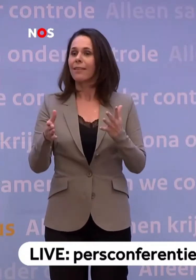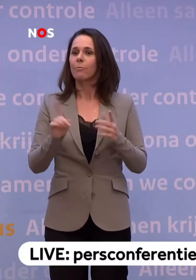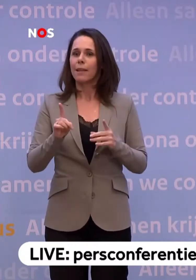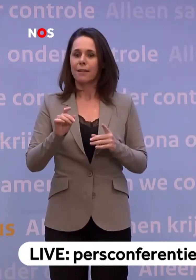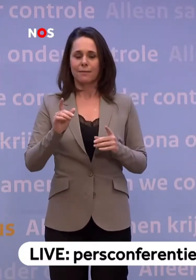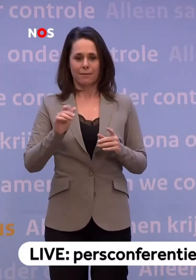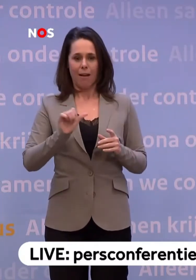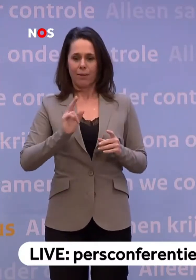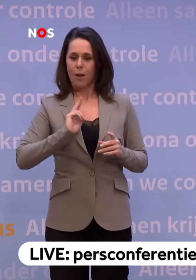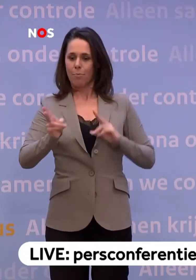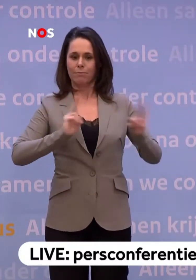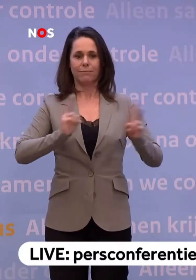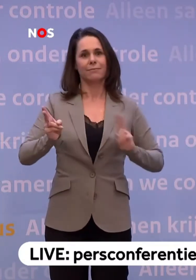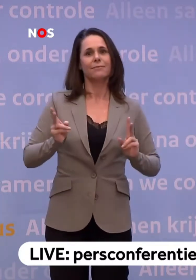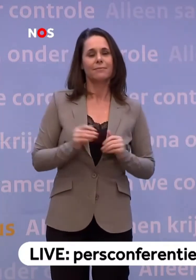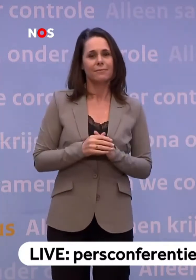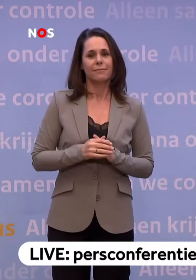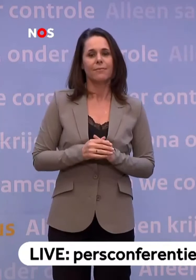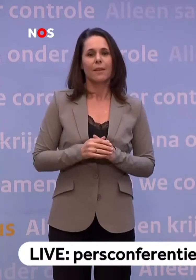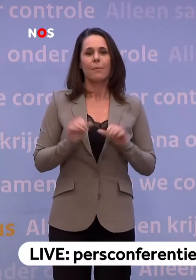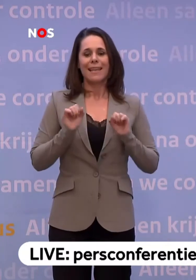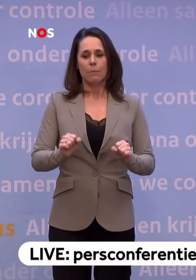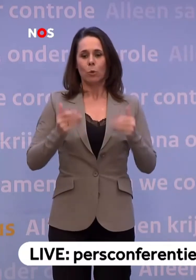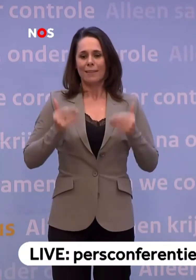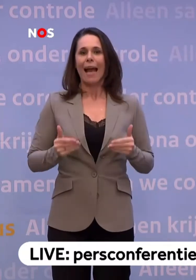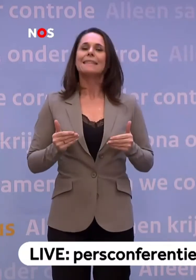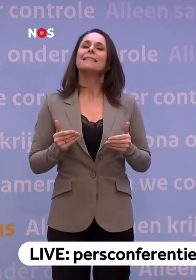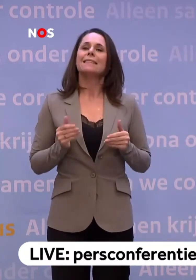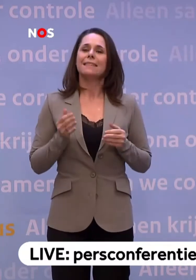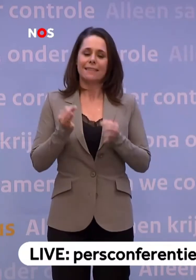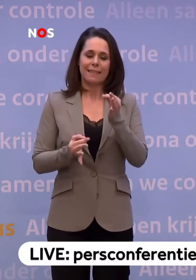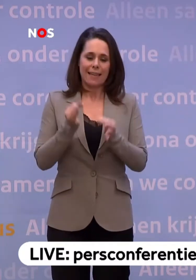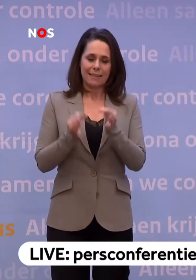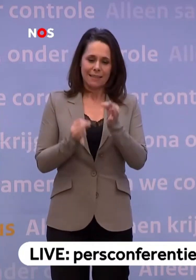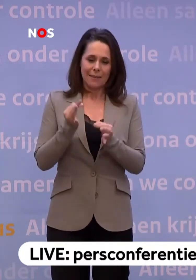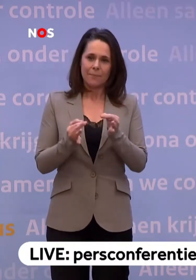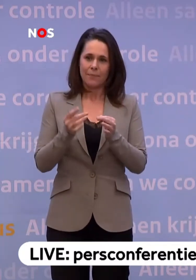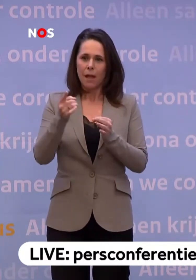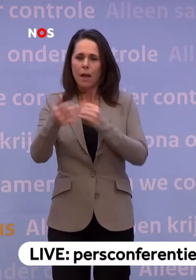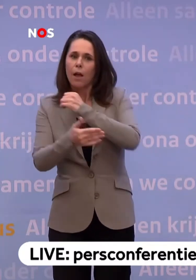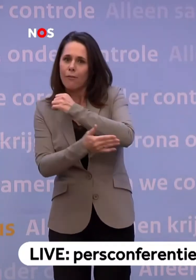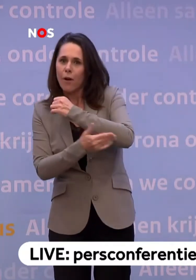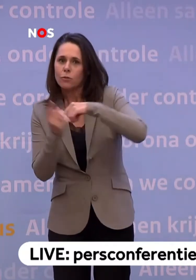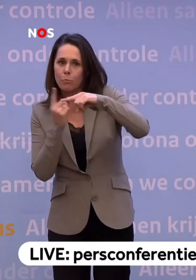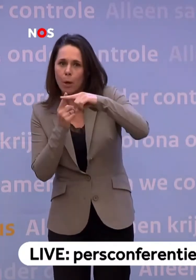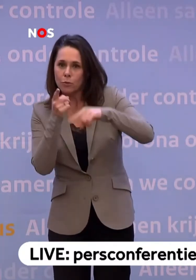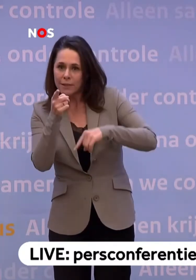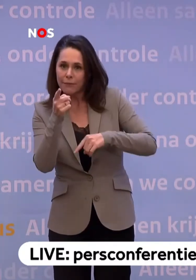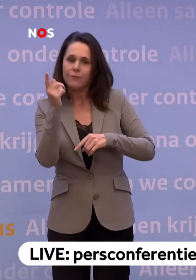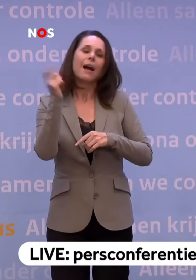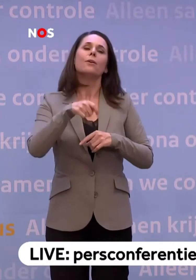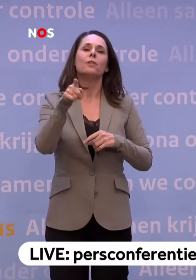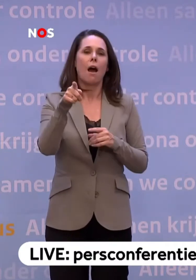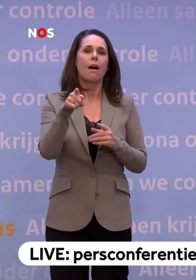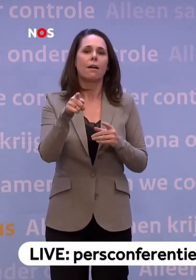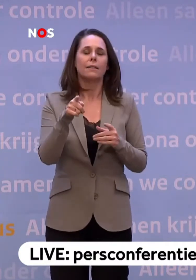besmetten. Bij die immuniteitstest is juist een... Vals positief. Exact, een vals positieve uitslag is